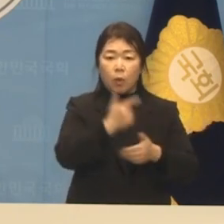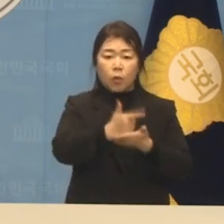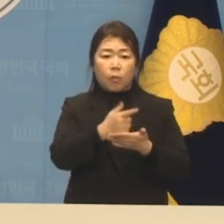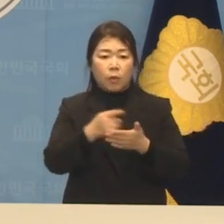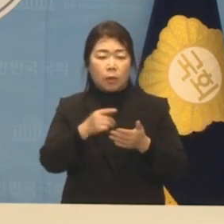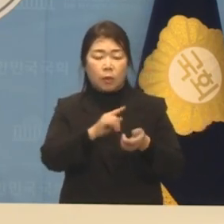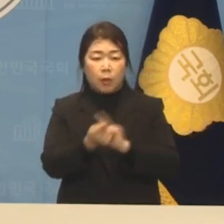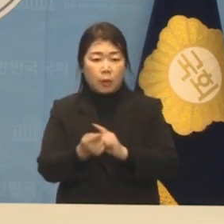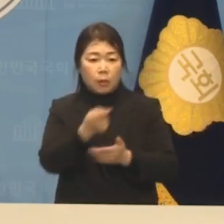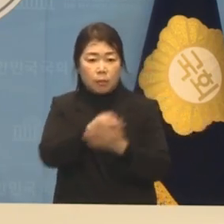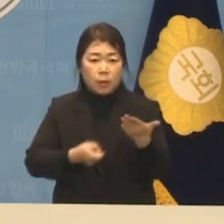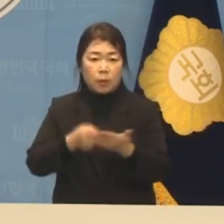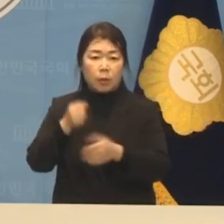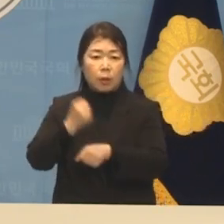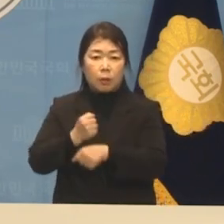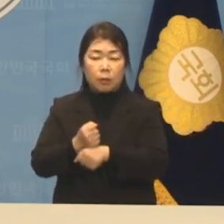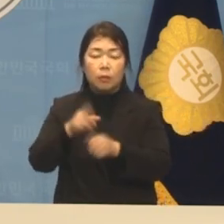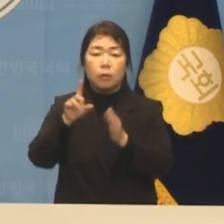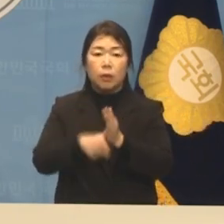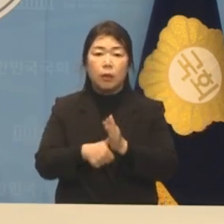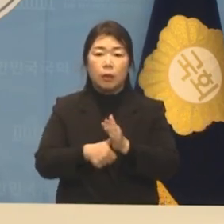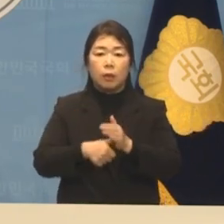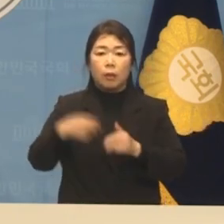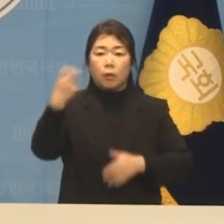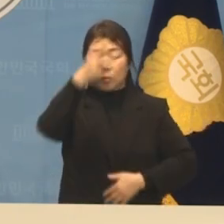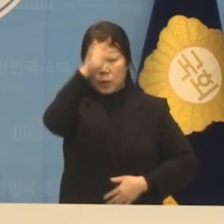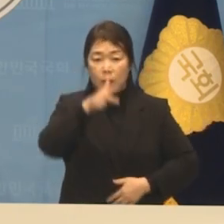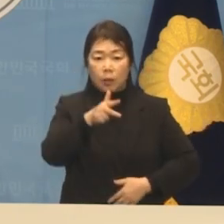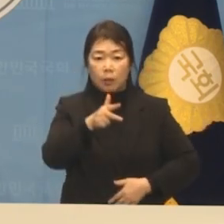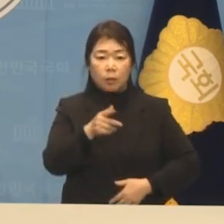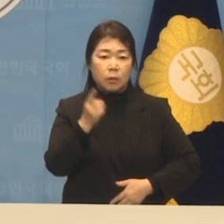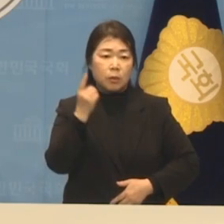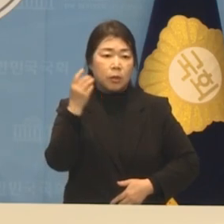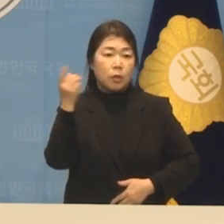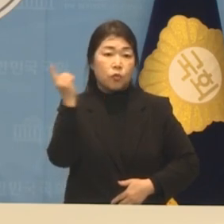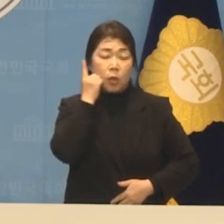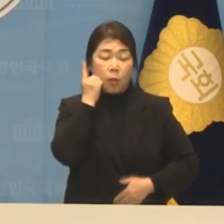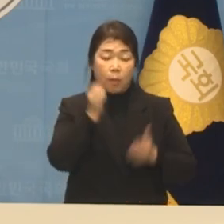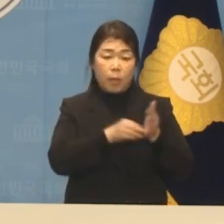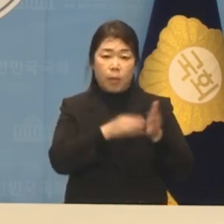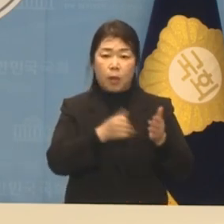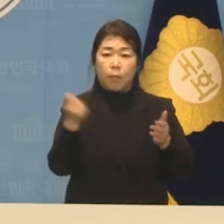아이폰 비번을 끝내 숨긴 특권 세력이 누구입니까?